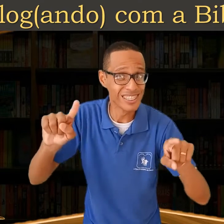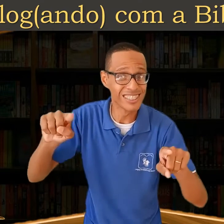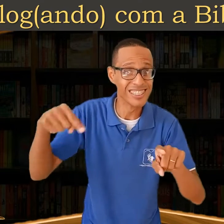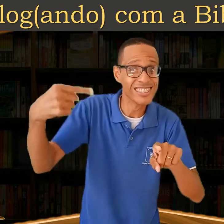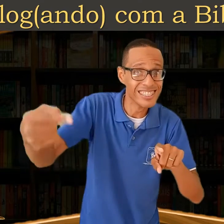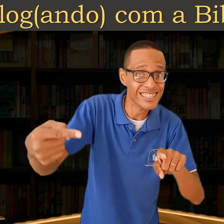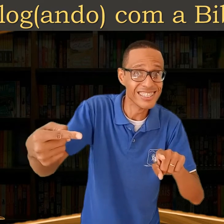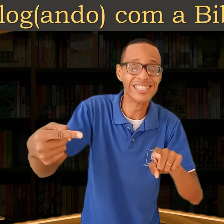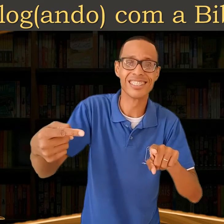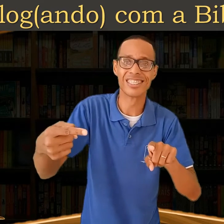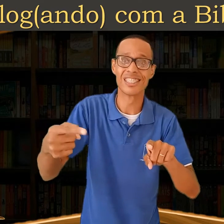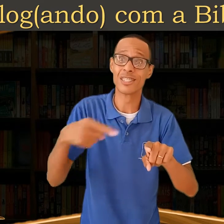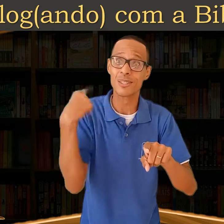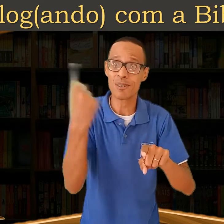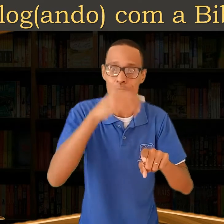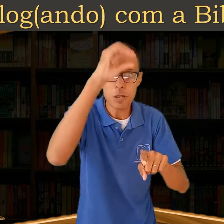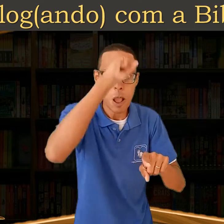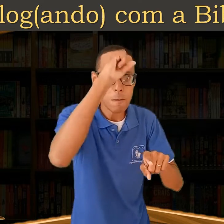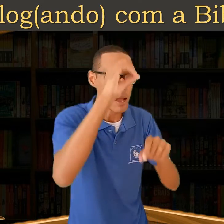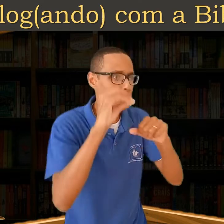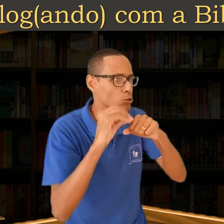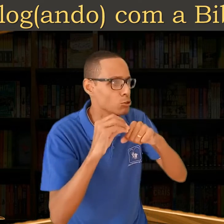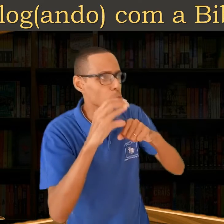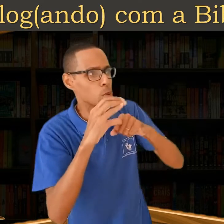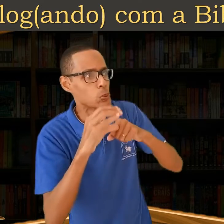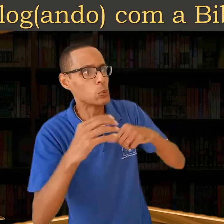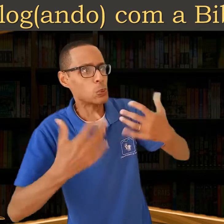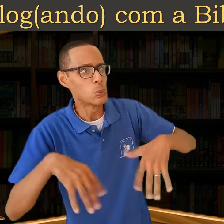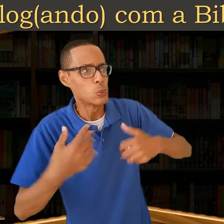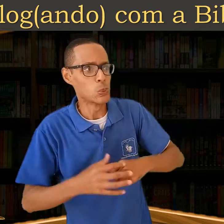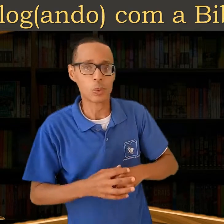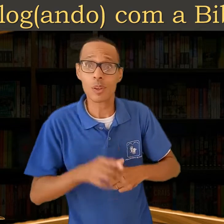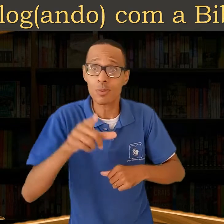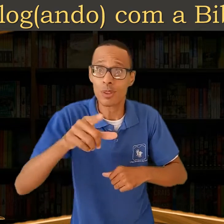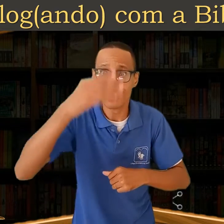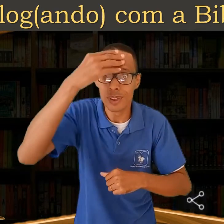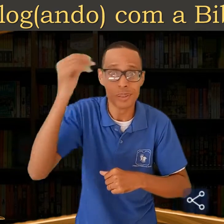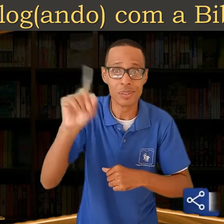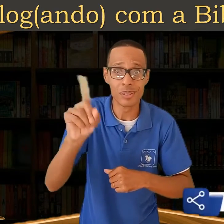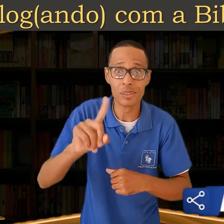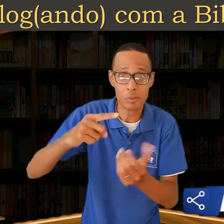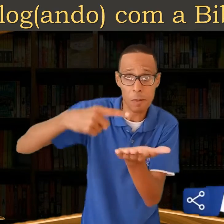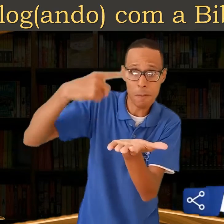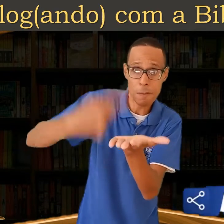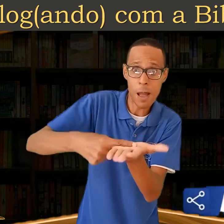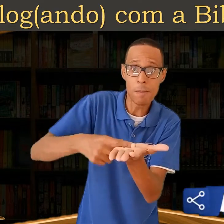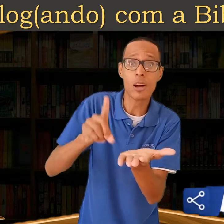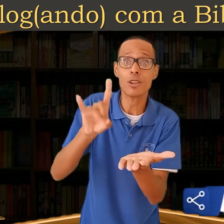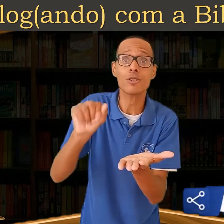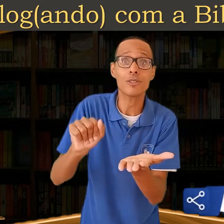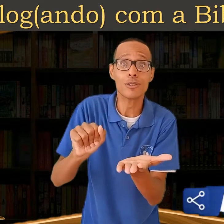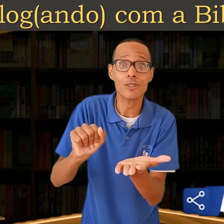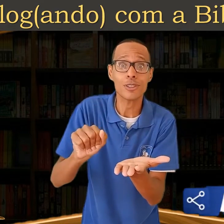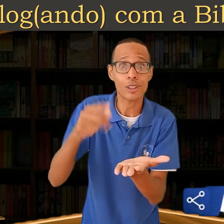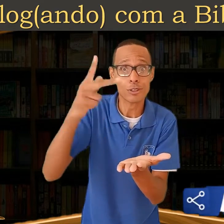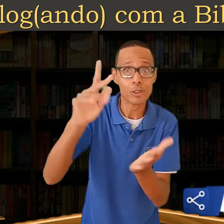um dia de aprendizagem. Já anote em sua agenda para não esquecer e compartilhe com seus contatos.